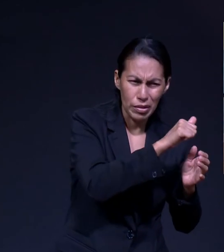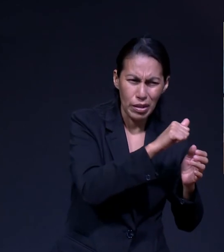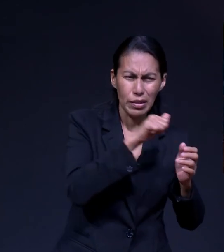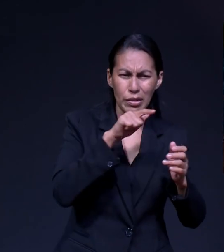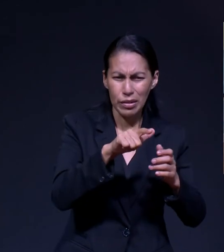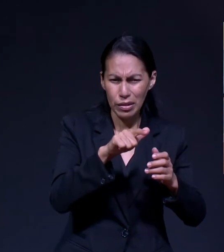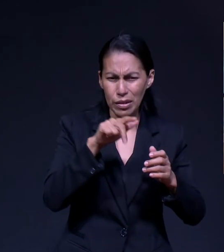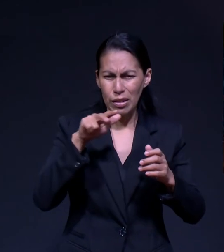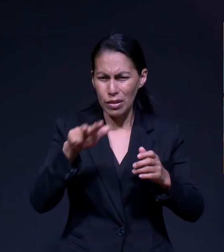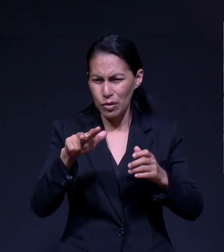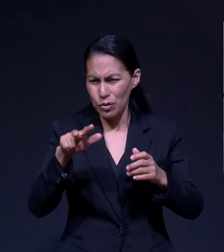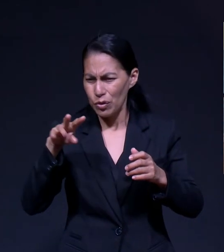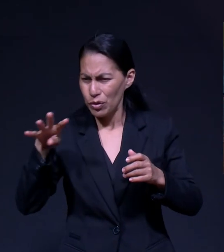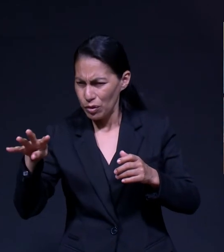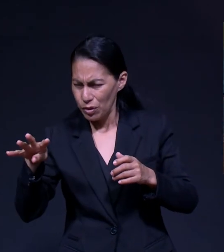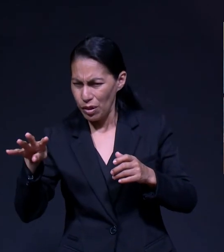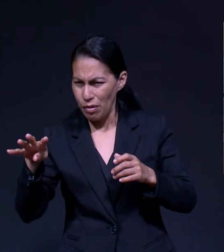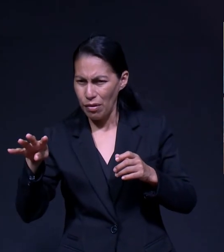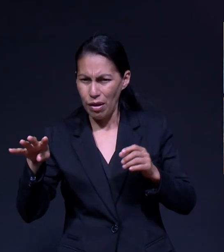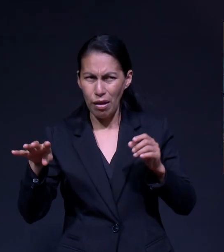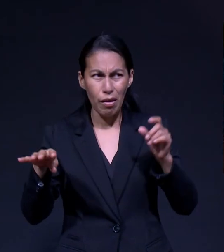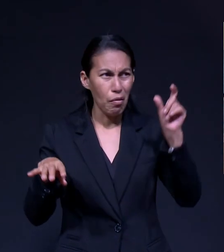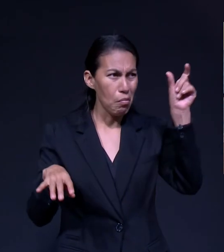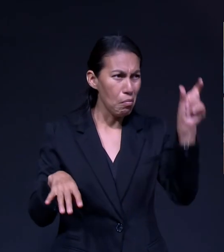Investigaciones De Las Estadísticas Y Voy A Hacer